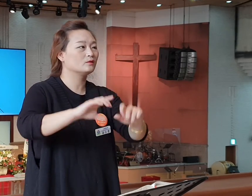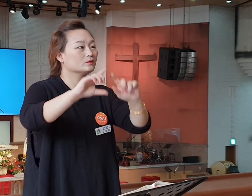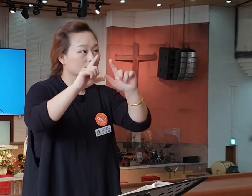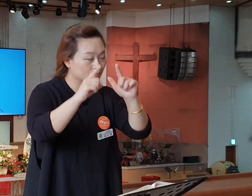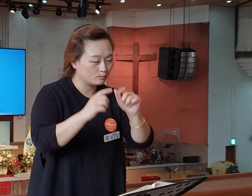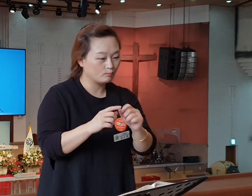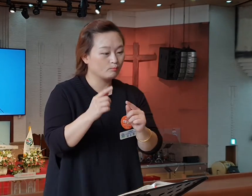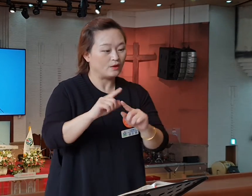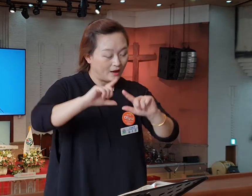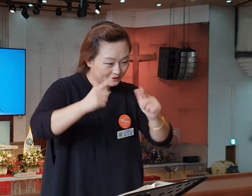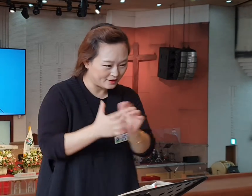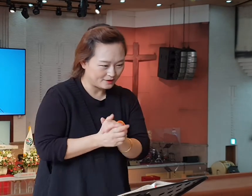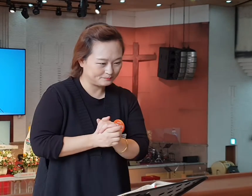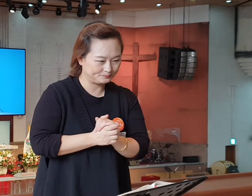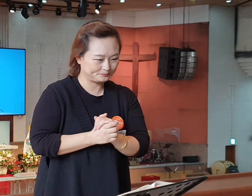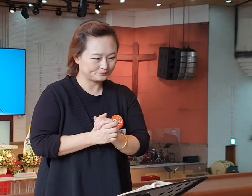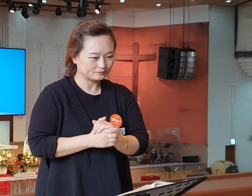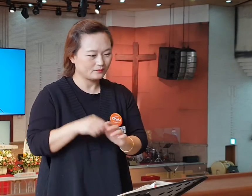있는 이 말씀은